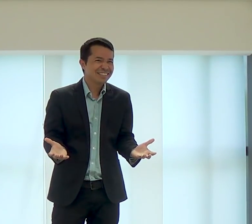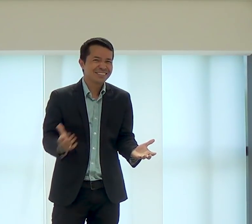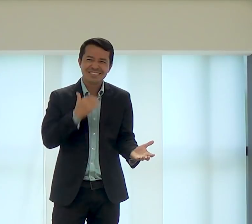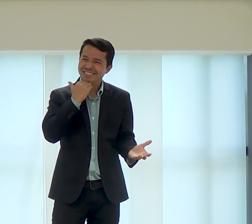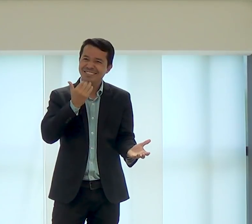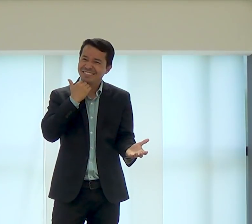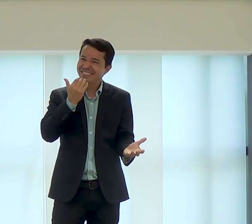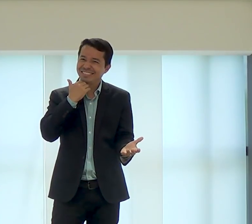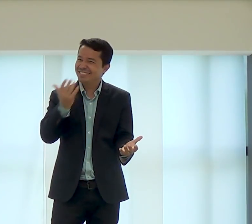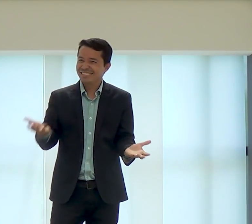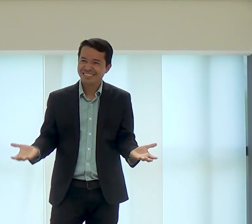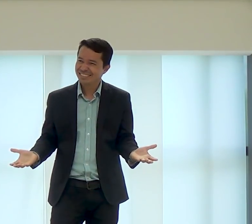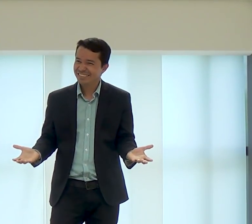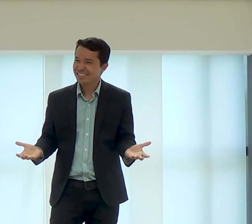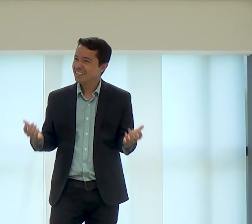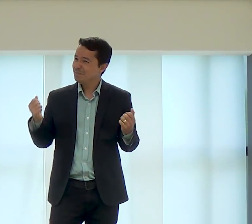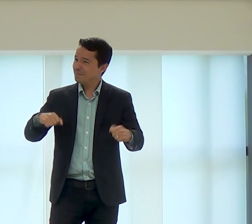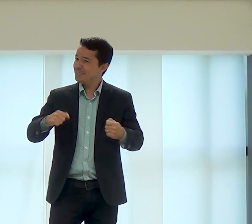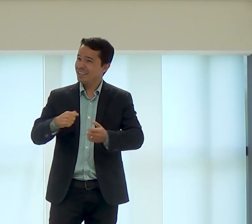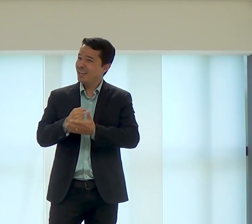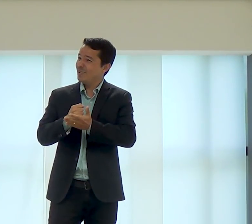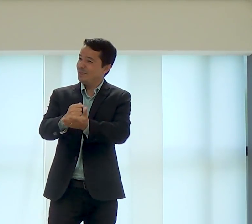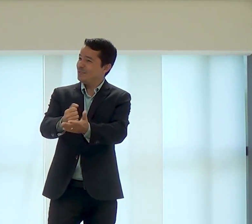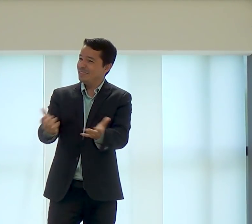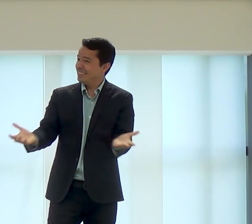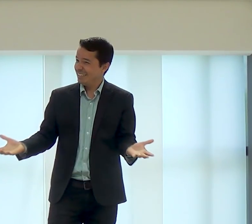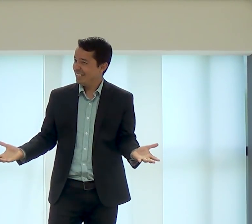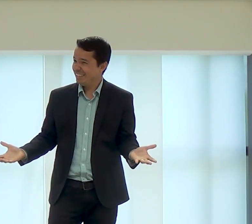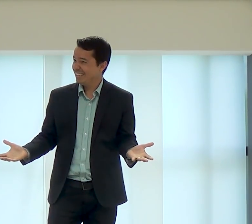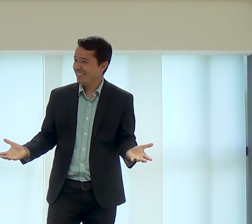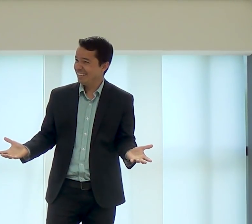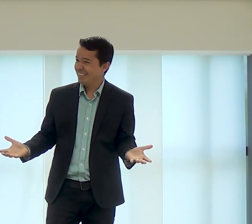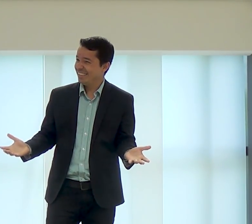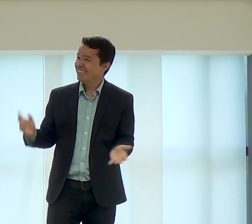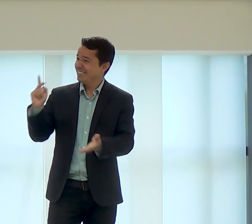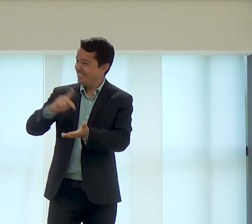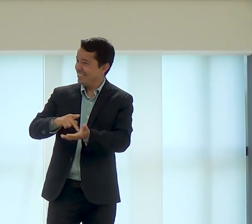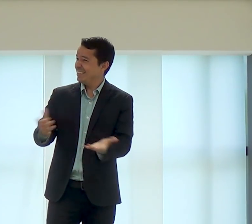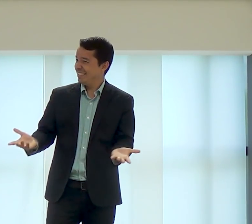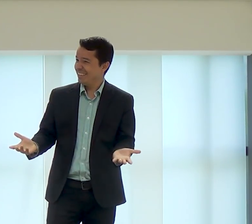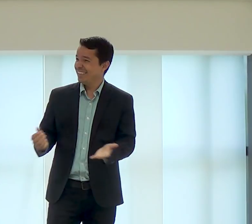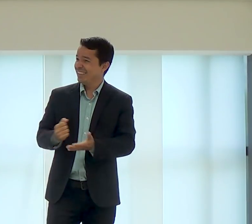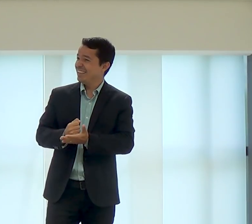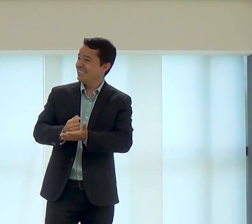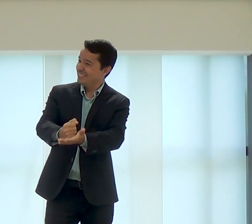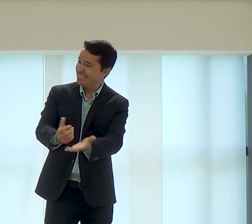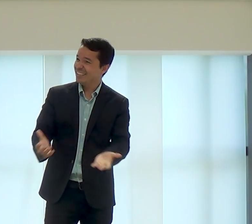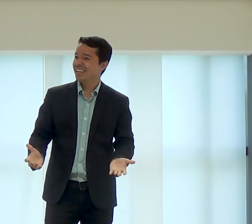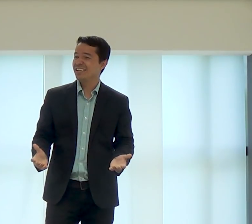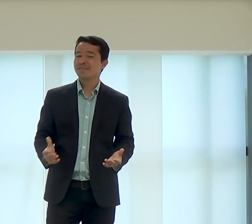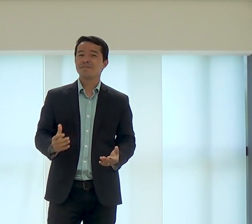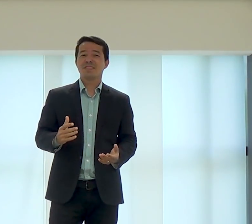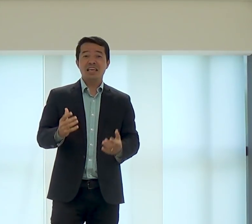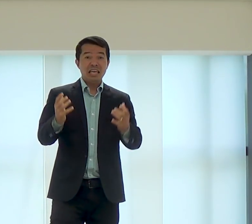se não tem investimento, nós precisamos ajudar na obra missionária, não verdade?